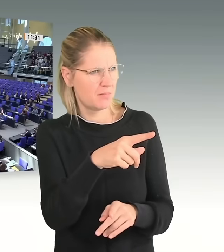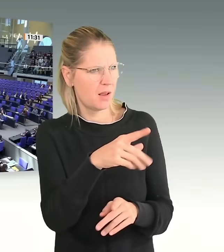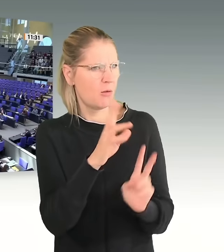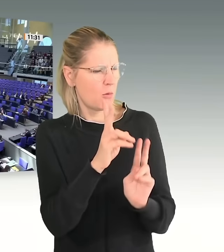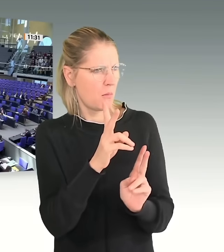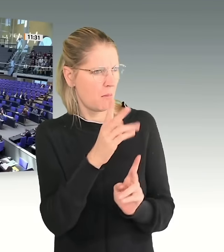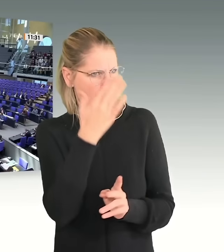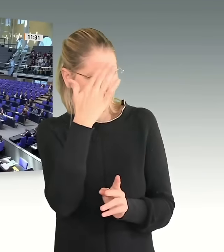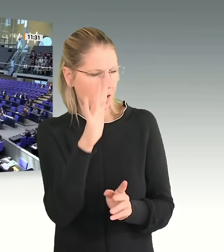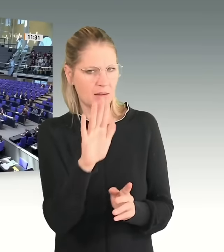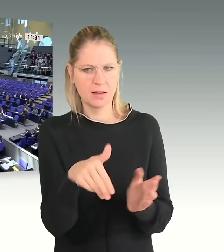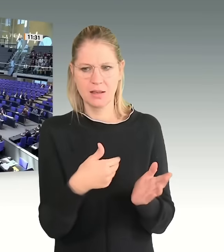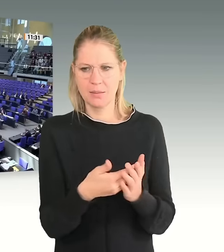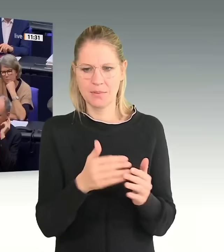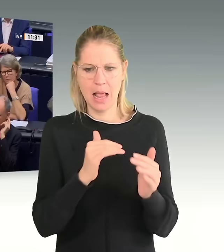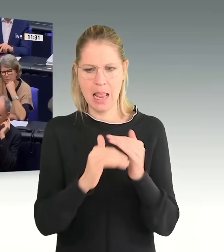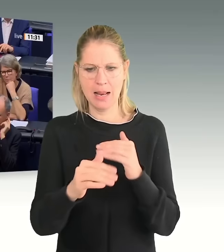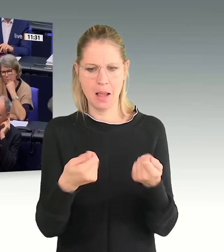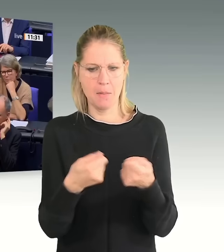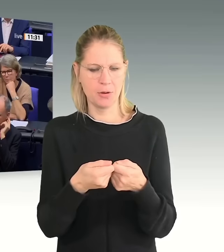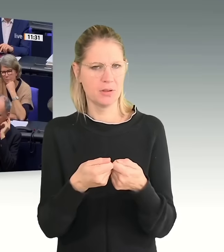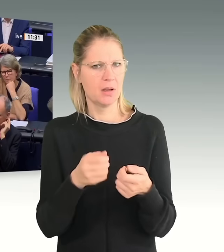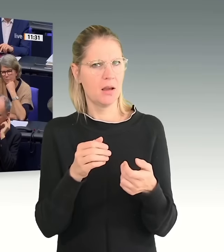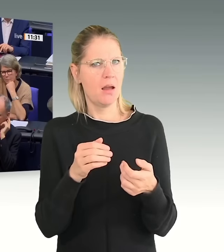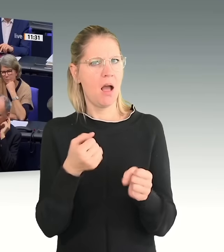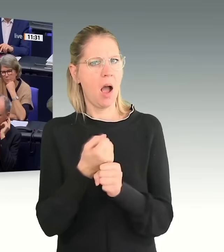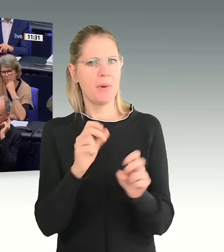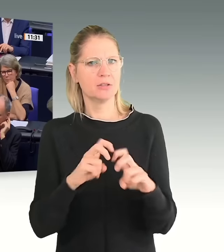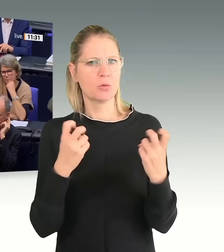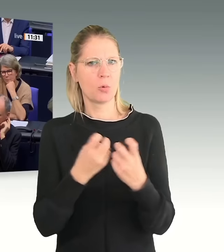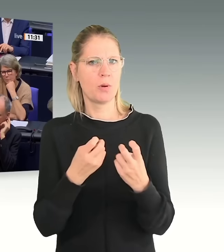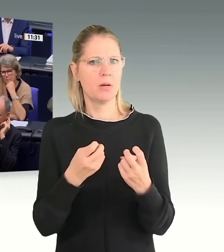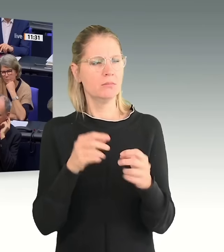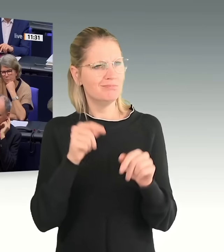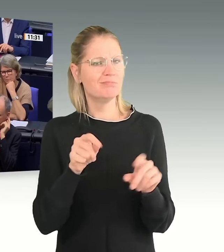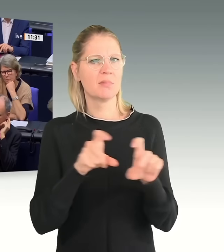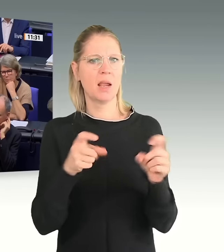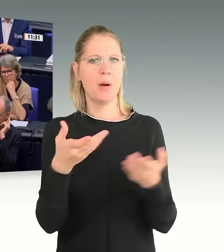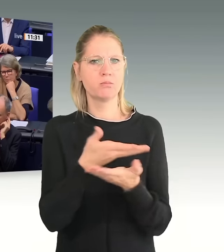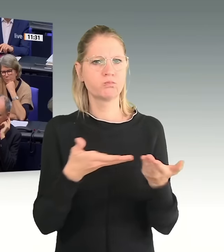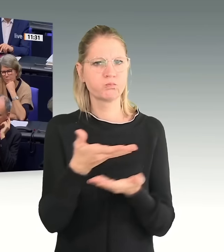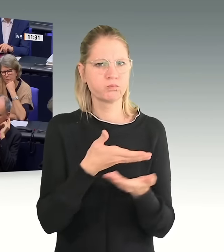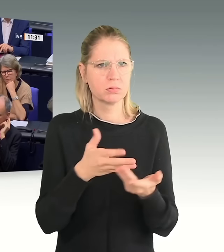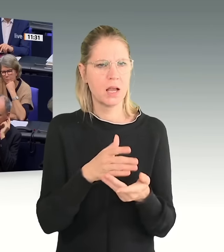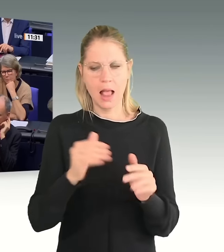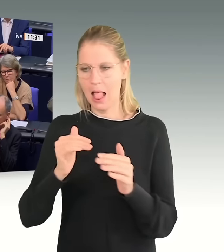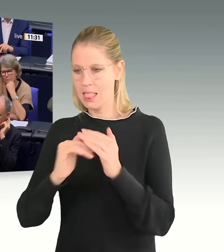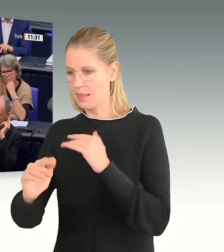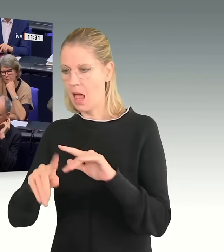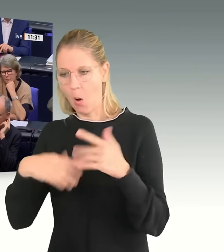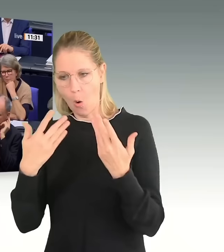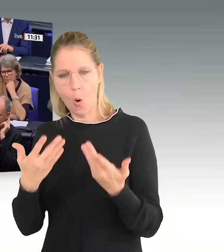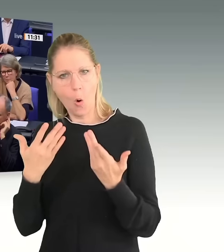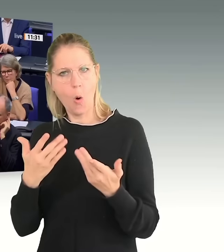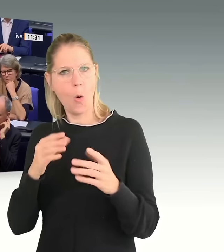es eine Länderbund-Arbeitsgruppe dazu gibt, dass die Länder heute schon Bezahlkarten einsetzen können.